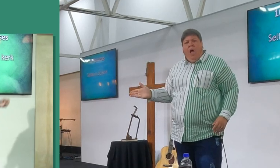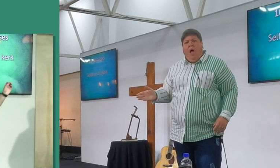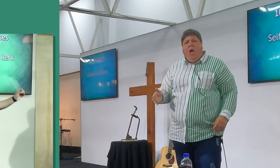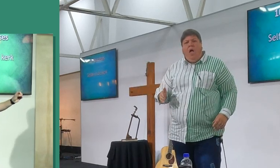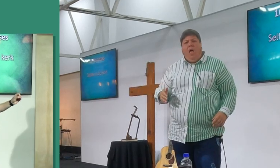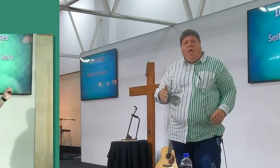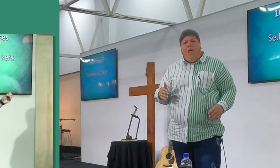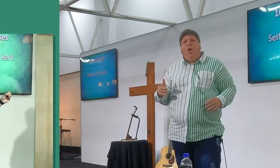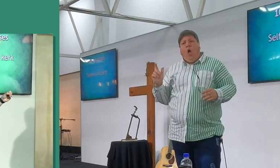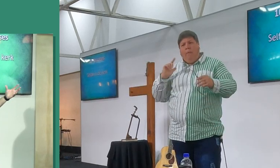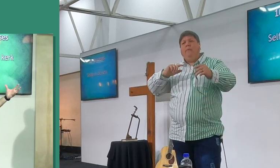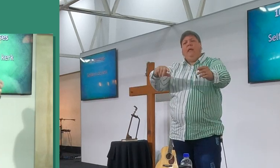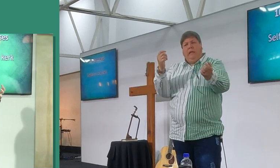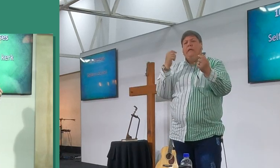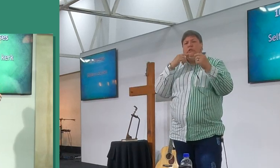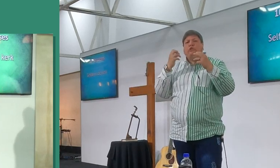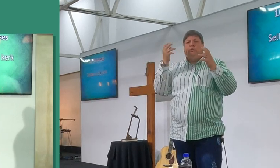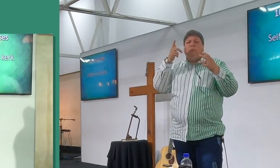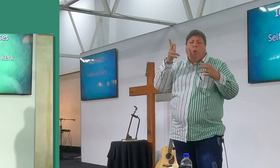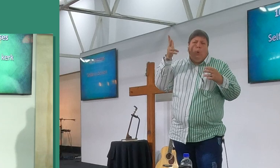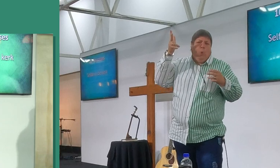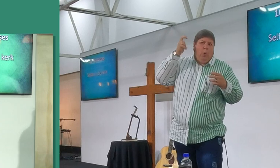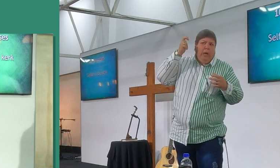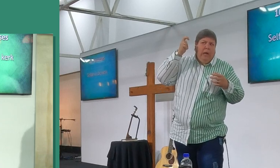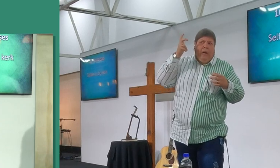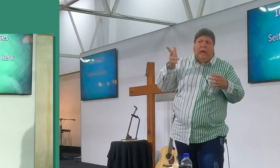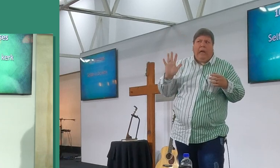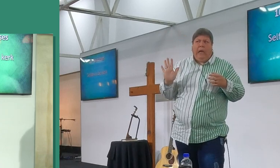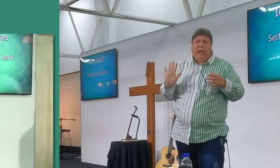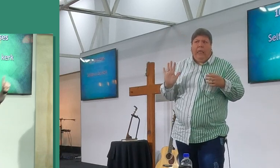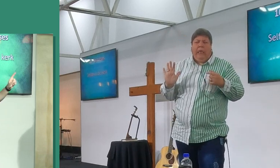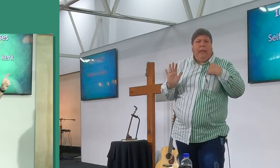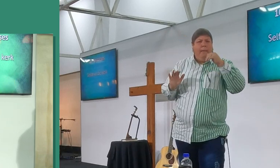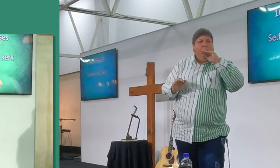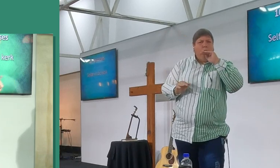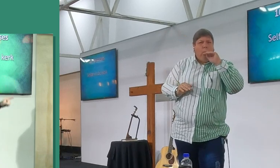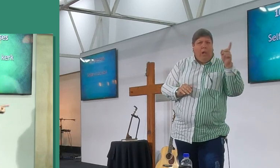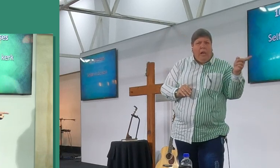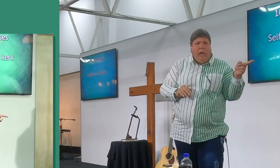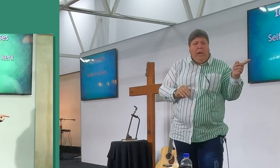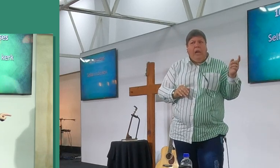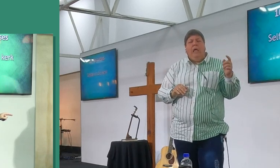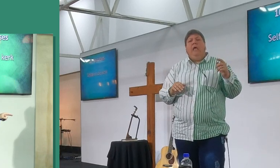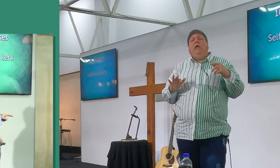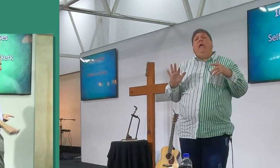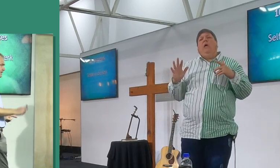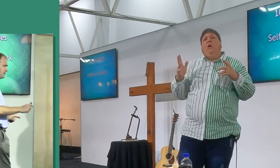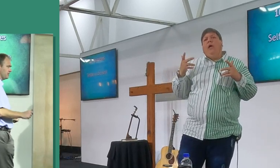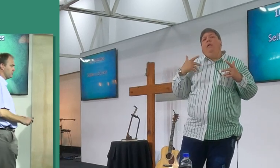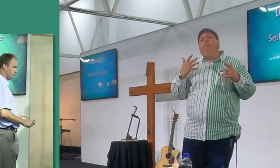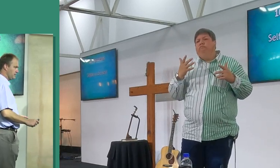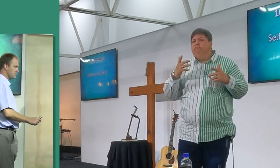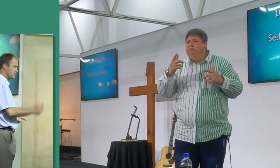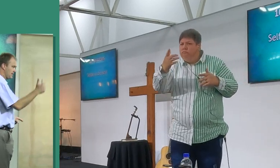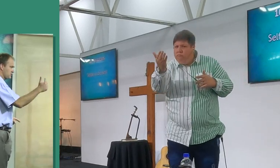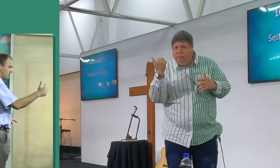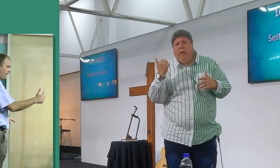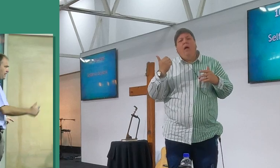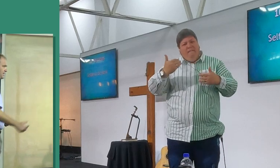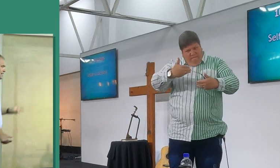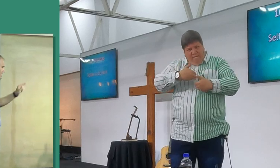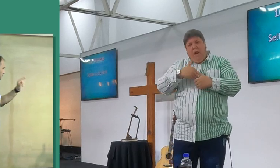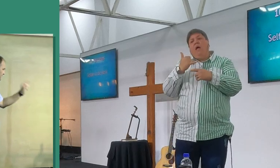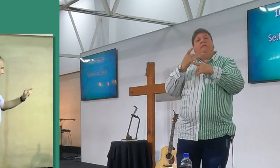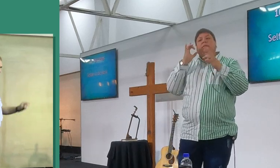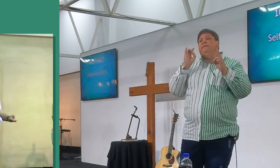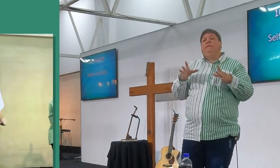Want, ek verstaan dit, by die keer dan hoor jy goed, en dit is nie heel te mal wat ek bedoel het nie. So, julle het vry moedigheid, julle het my, Willem is recht so, nee,